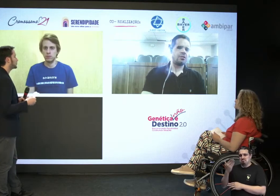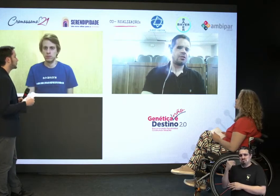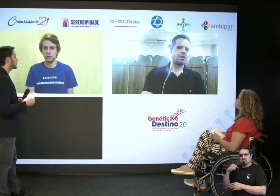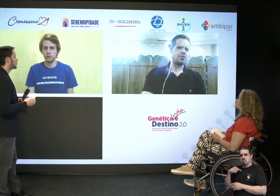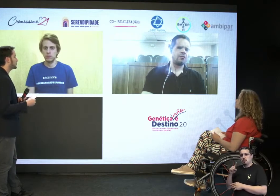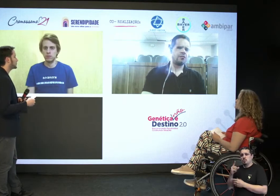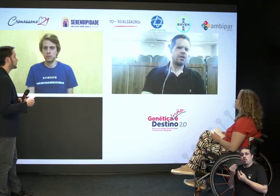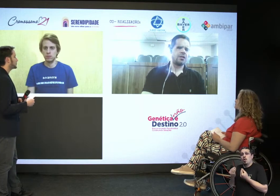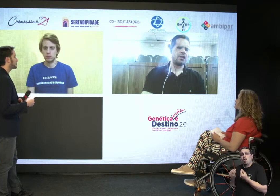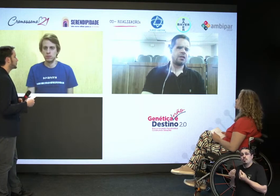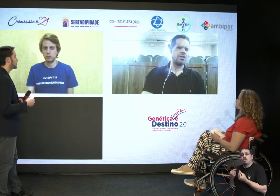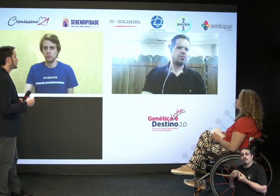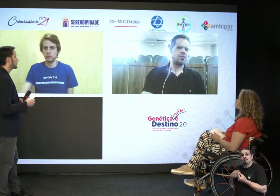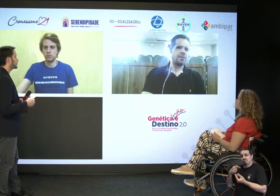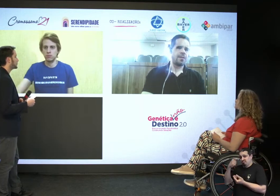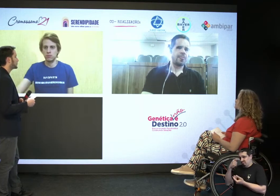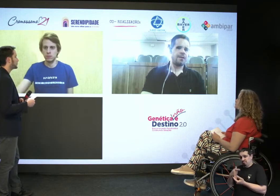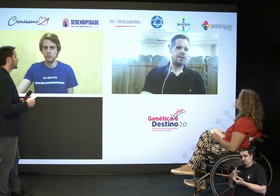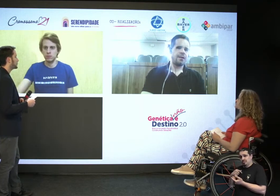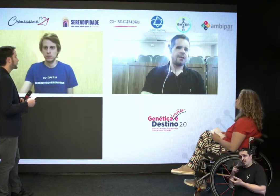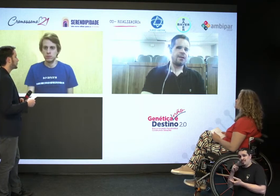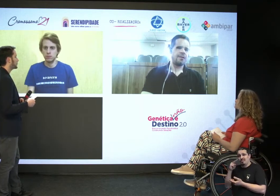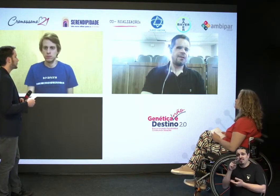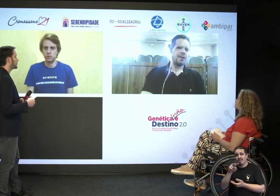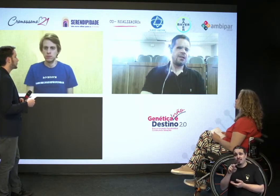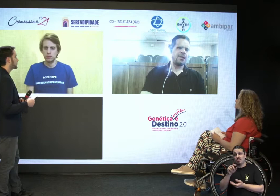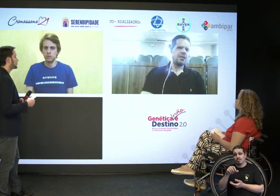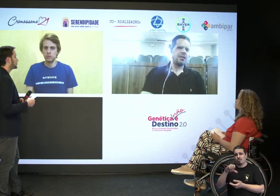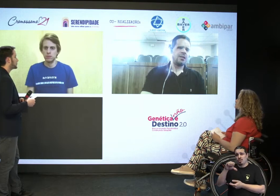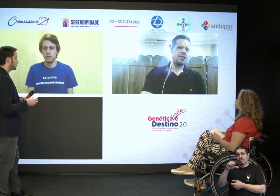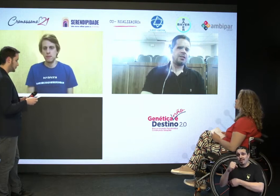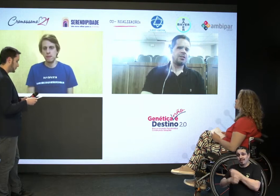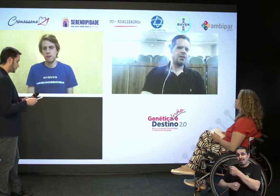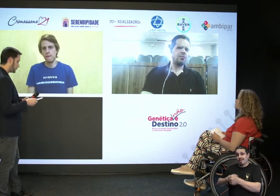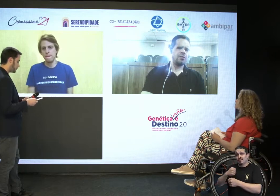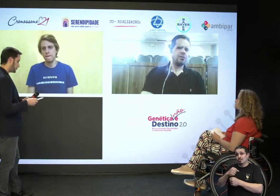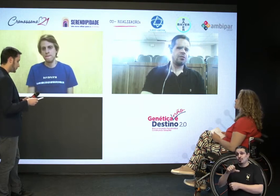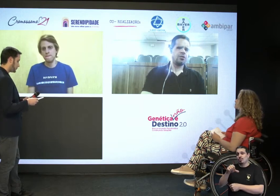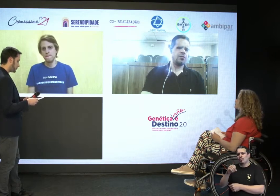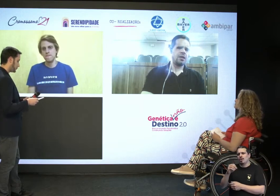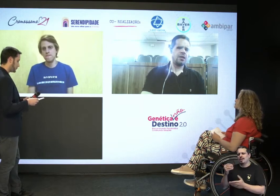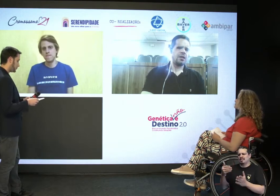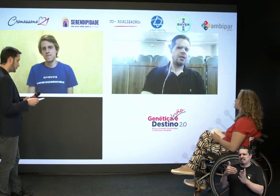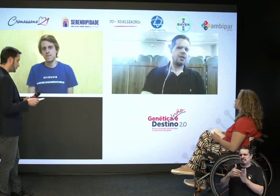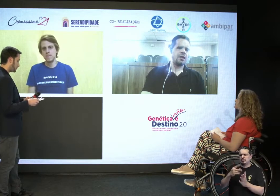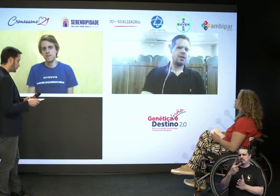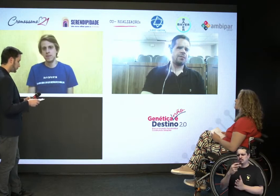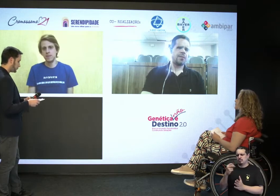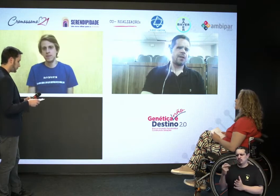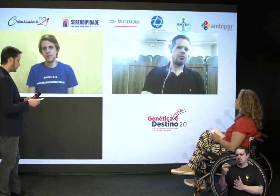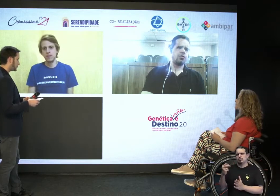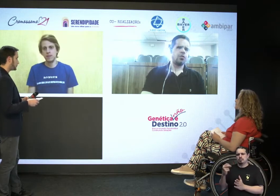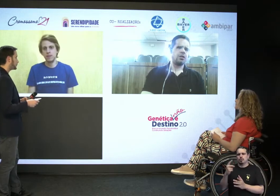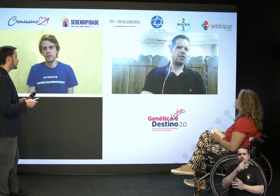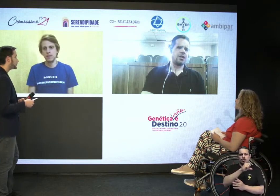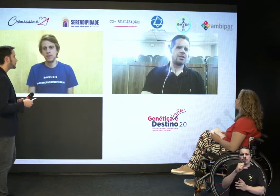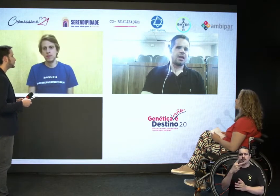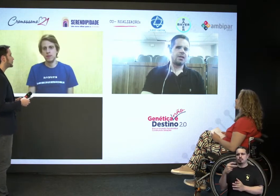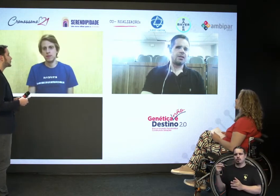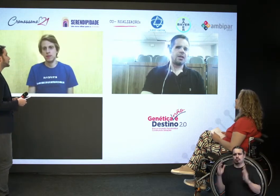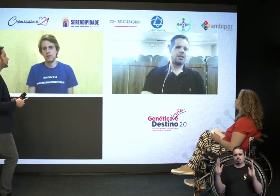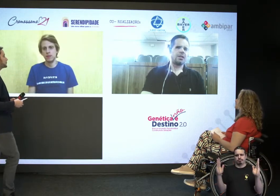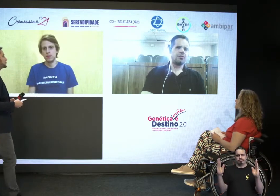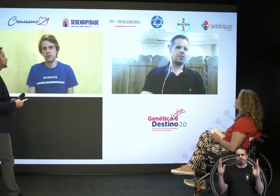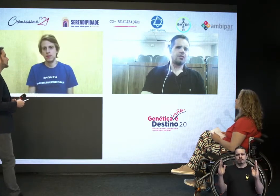90, 2000, né? E, desde então, continuei atuando nessa área da